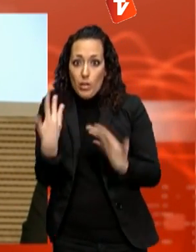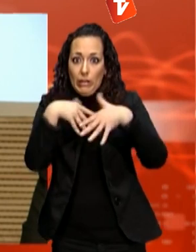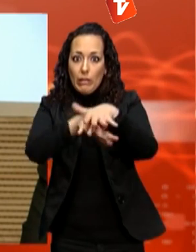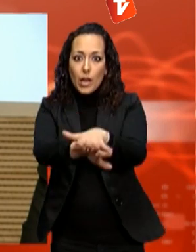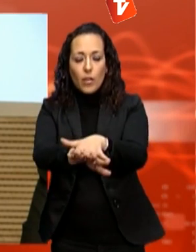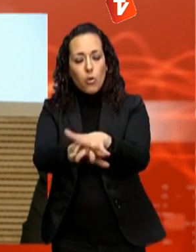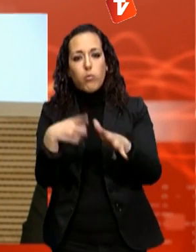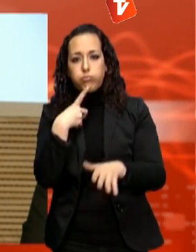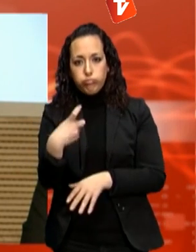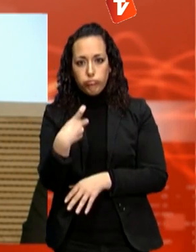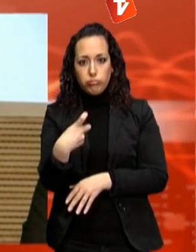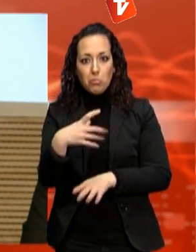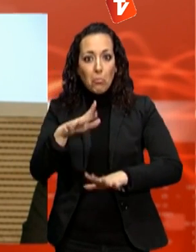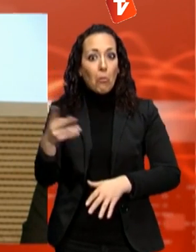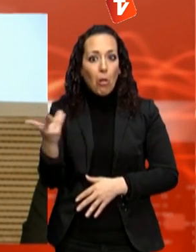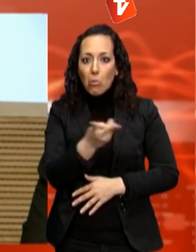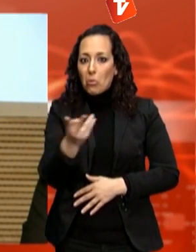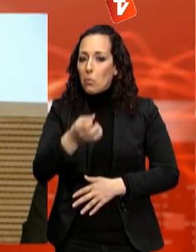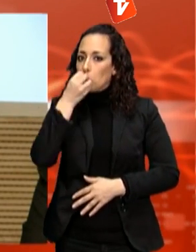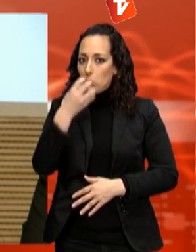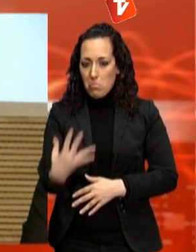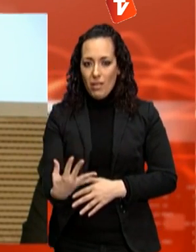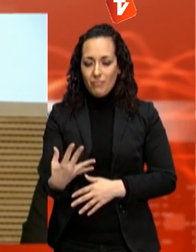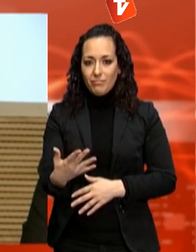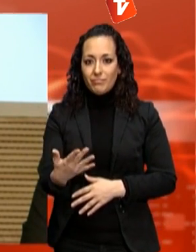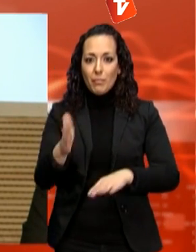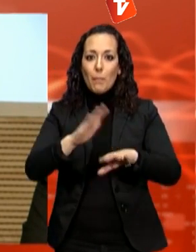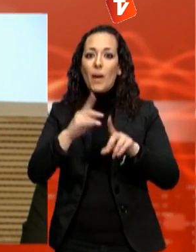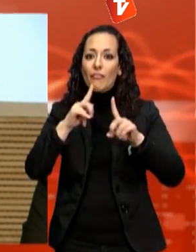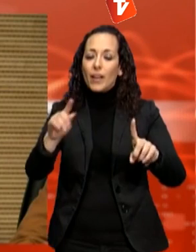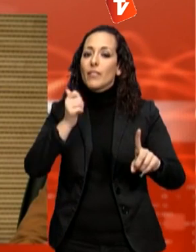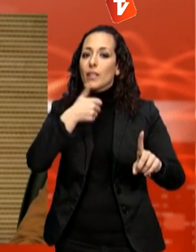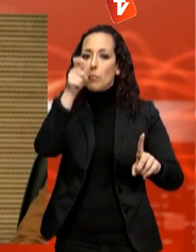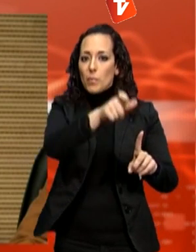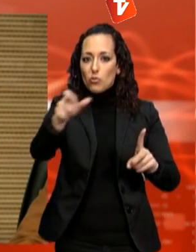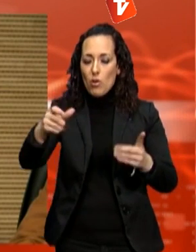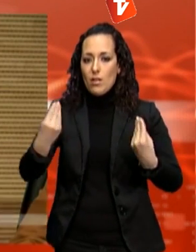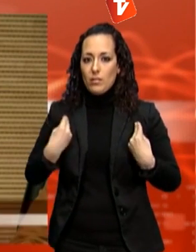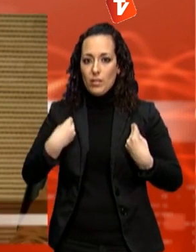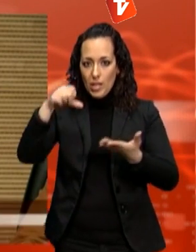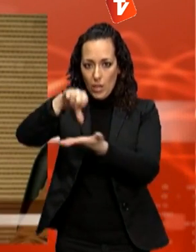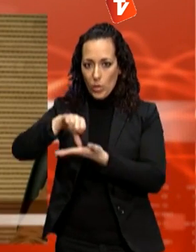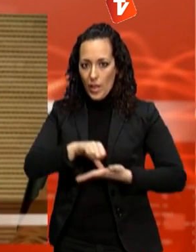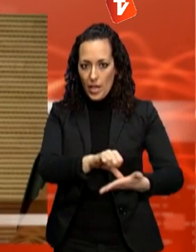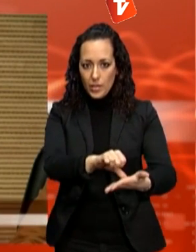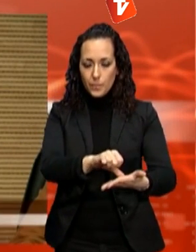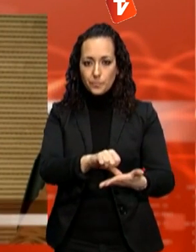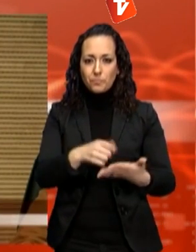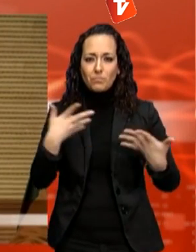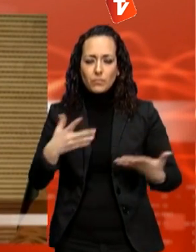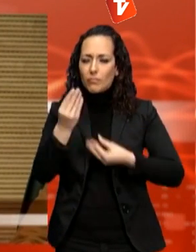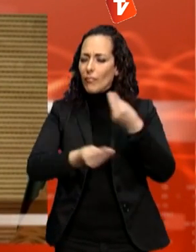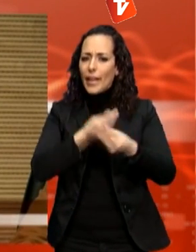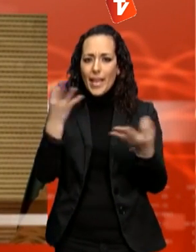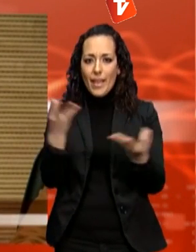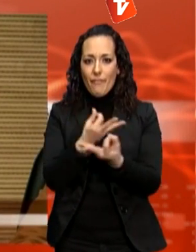integració de les dades de les dues administracions en benefici dels ciutadans. El que estem fent és simplificar la gestió de la